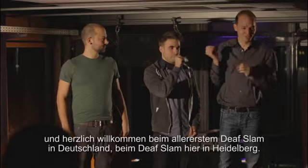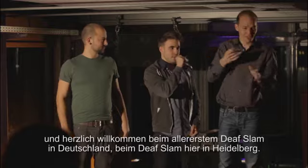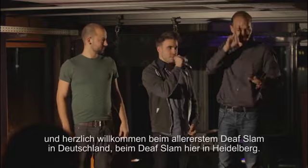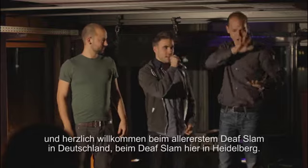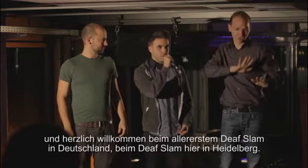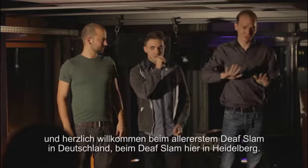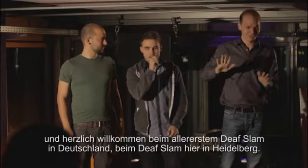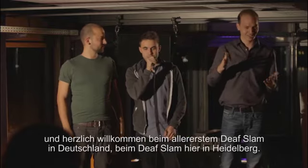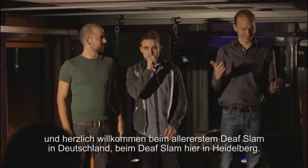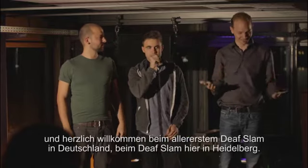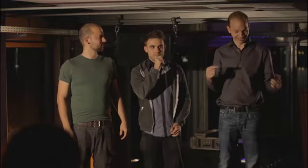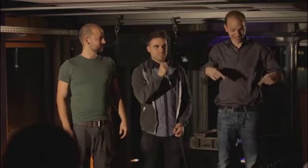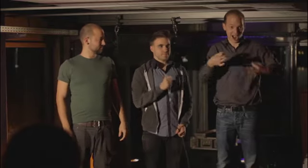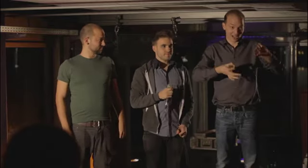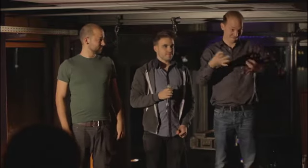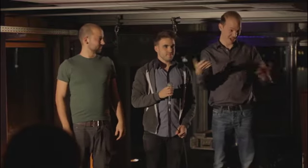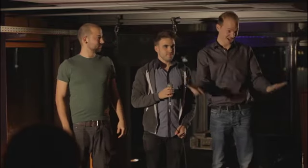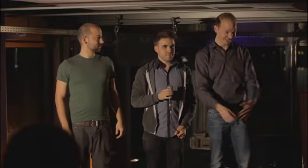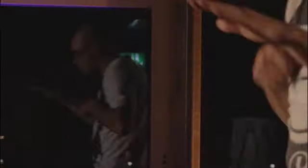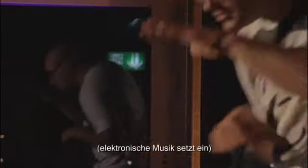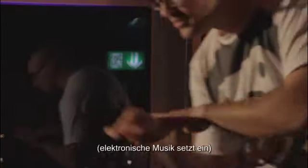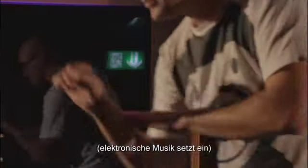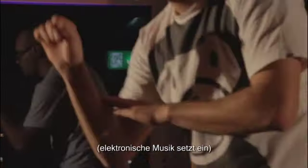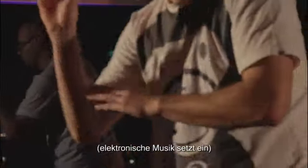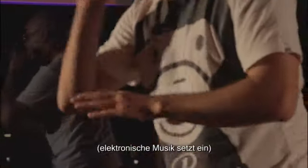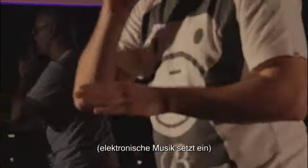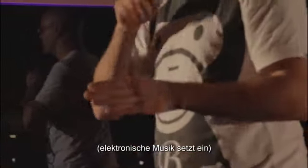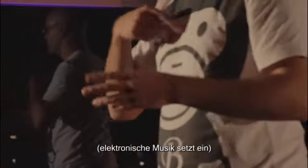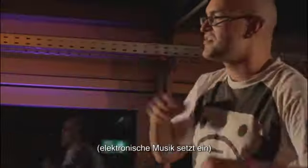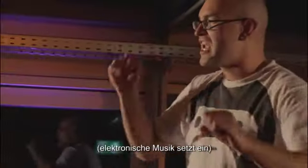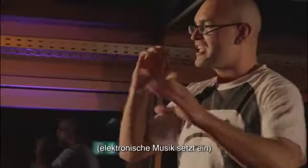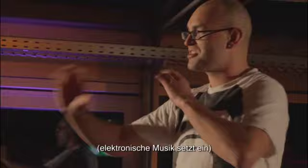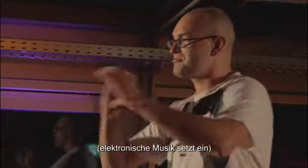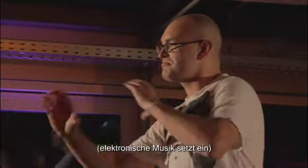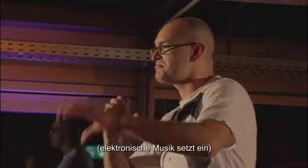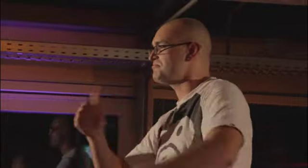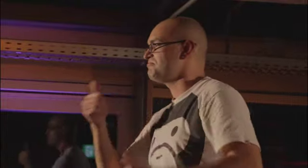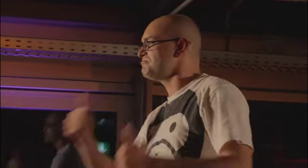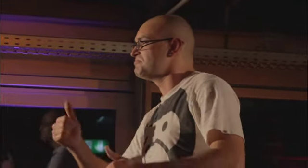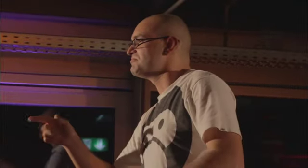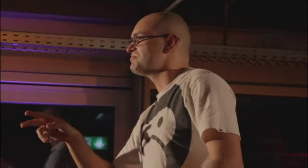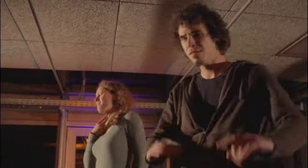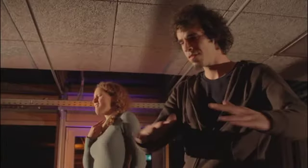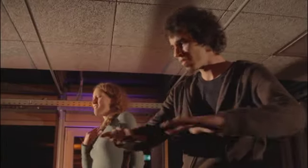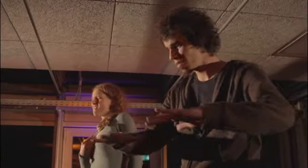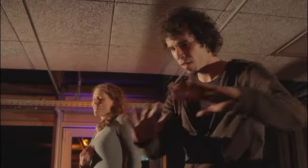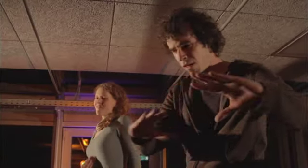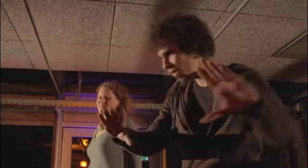Beim Dev-Slam hier in Heidelberg. Impressionen der jungen Performer. Sie agieren allein oder zu zweit auf der Bühne des Kulturhauses.